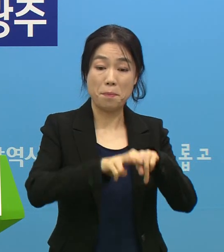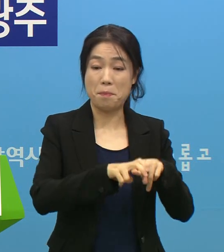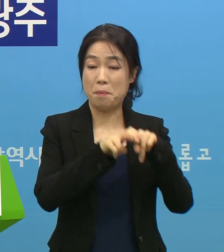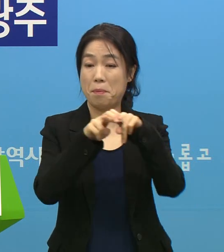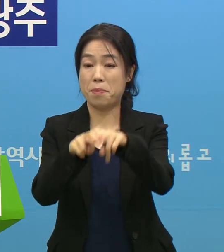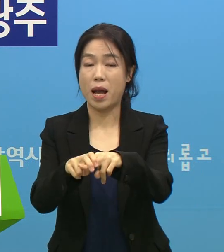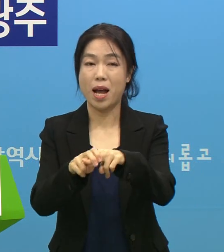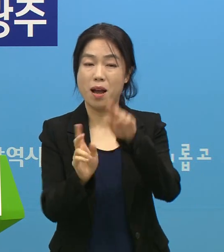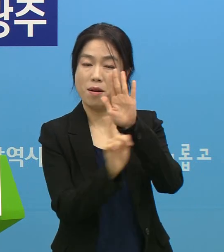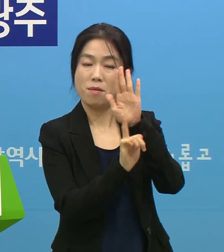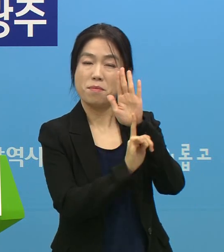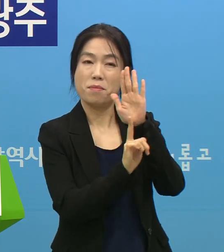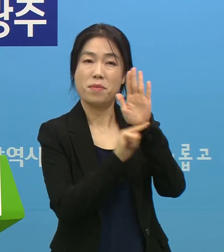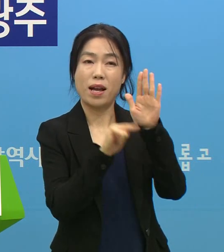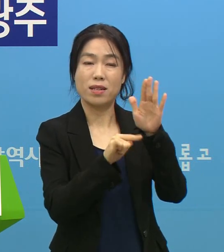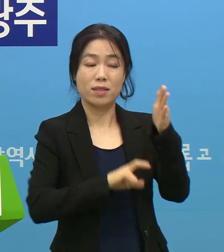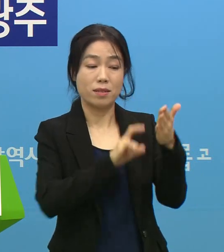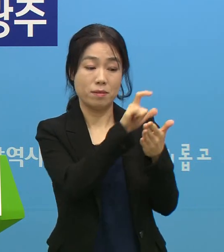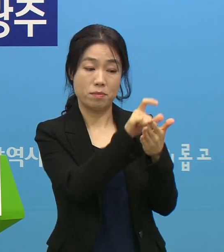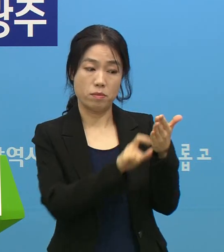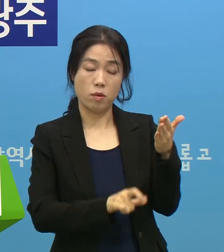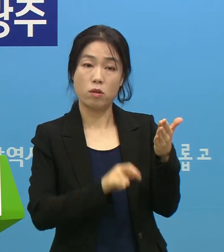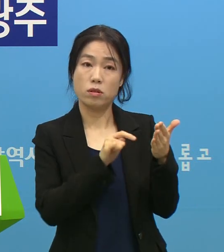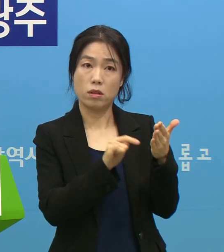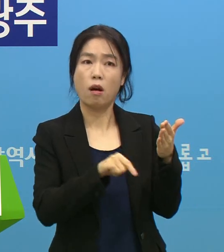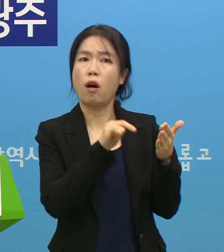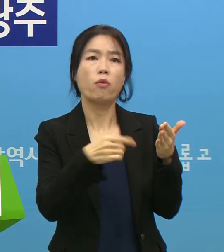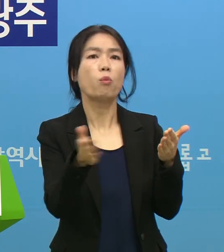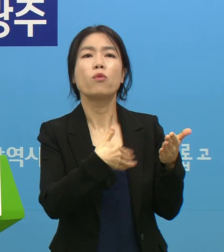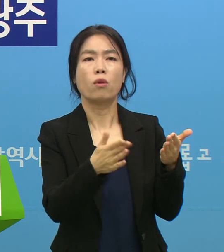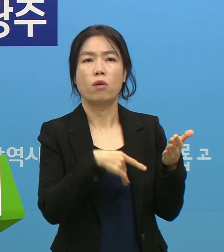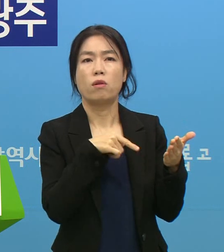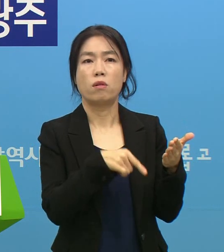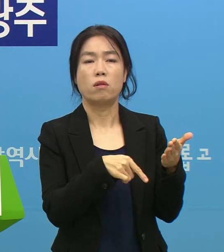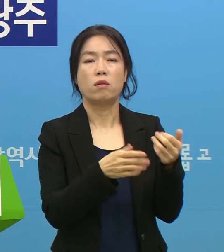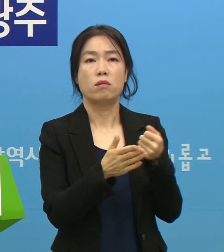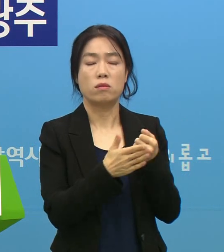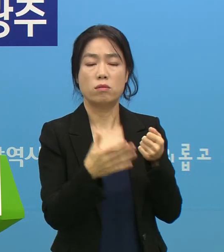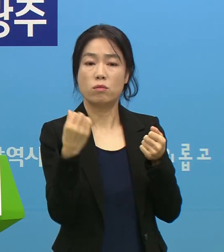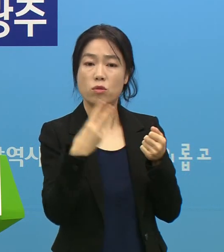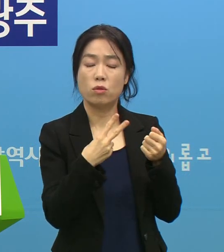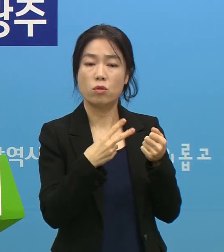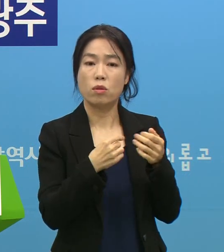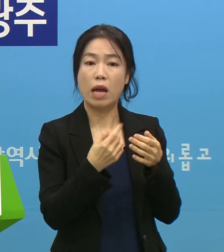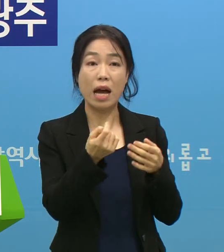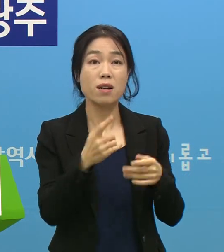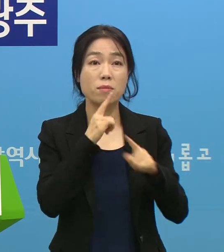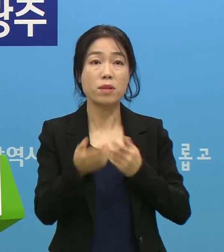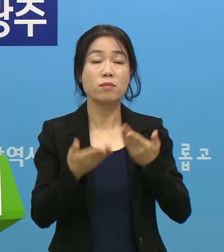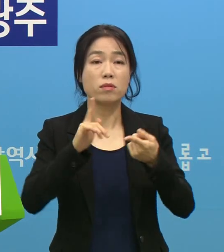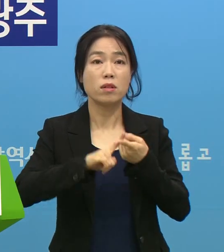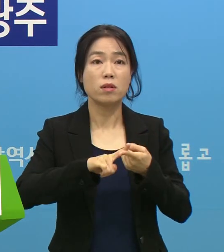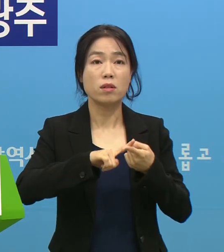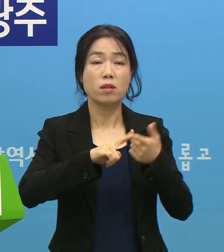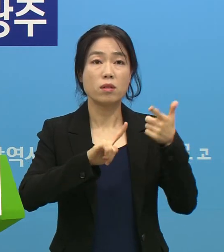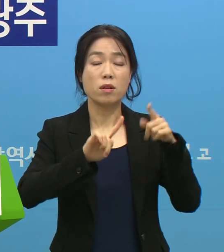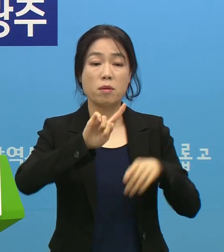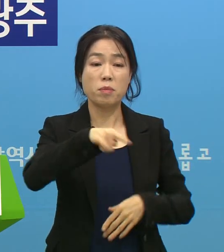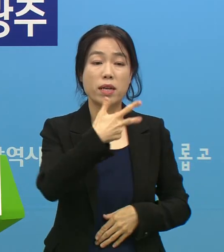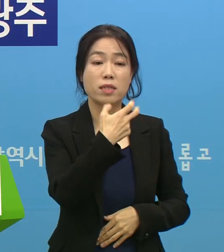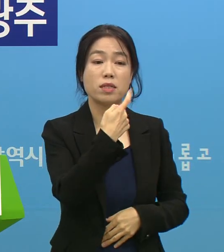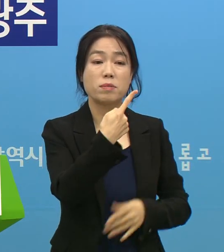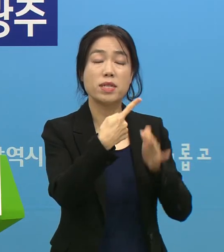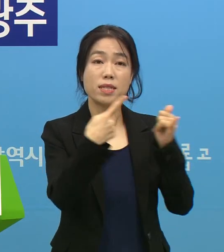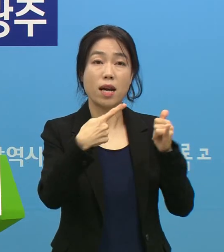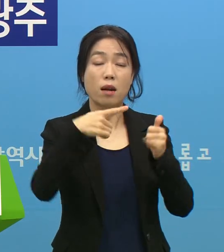모집을 해서 간 그 명단, 그 명단 안에는 없었습니다. 그리고 아까 말씀드린 대로 171명의